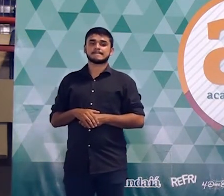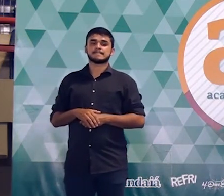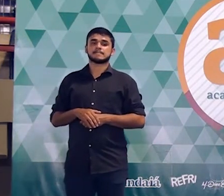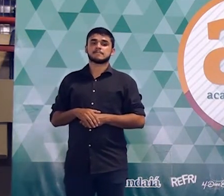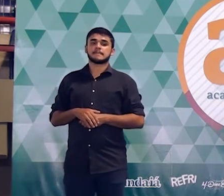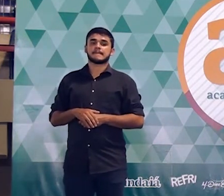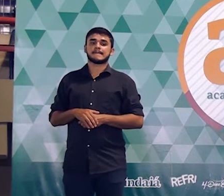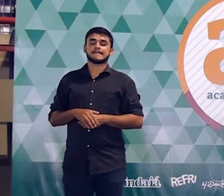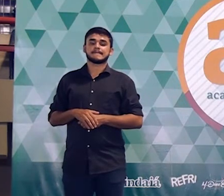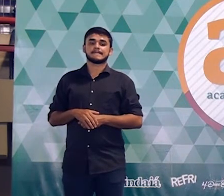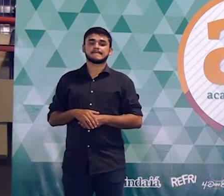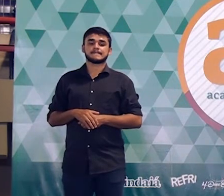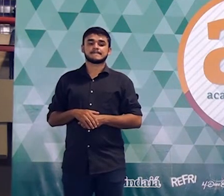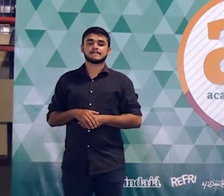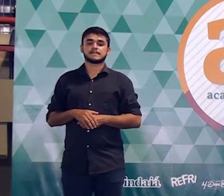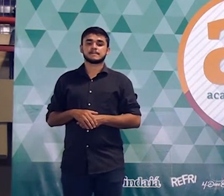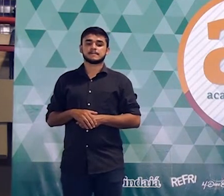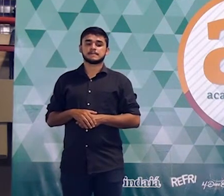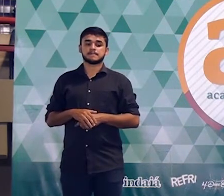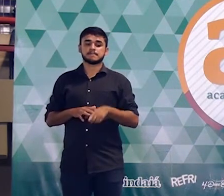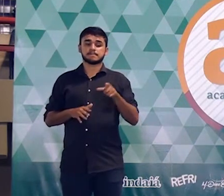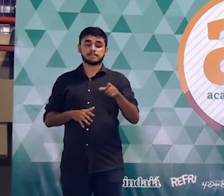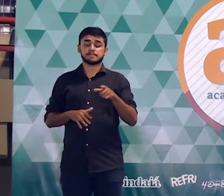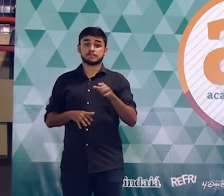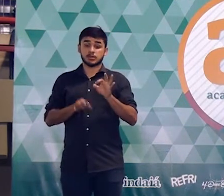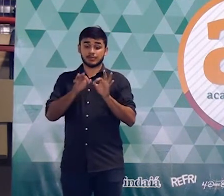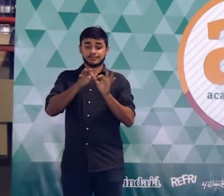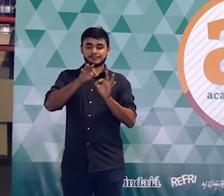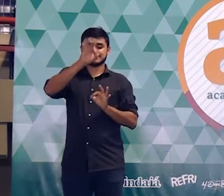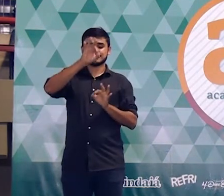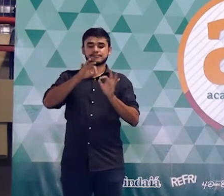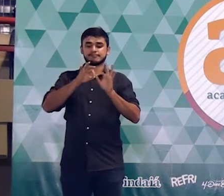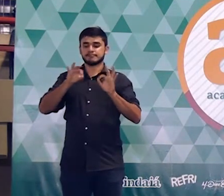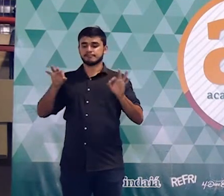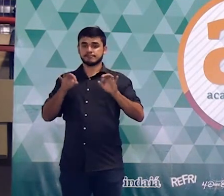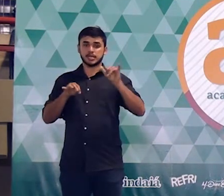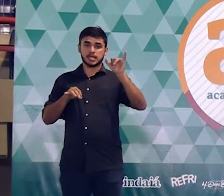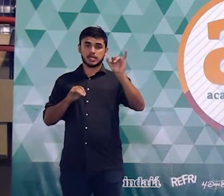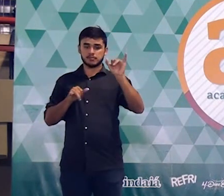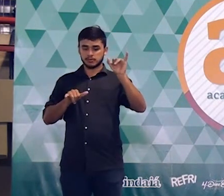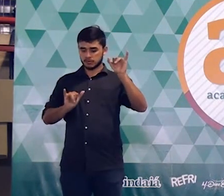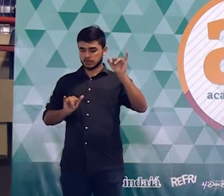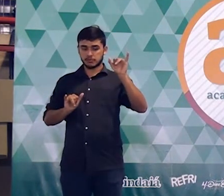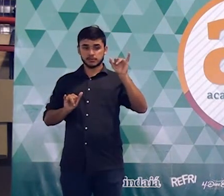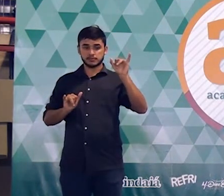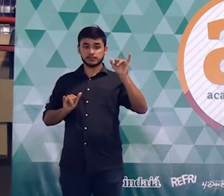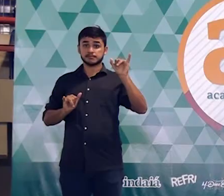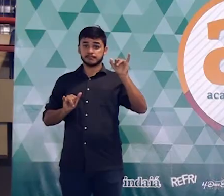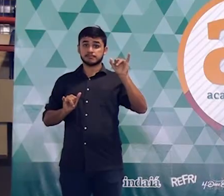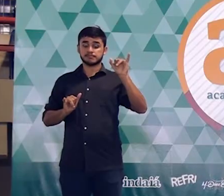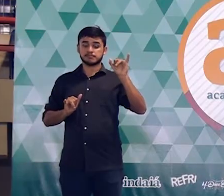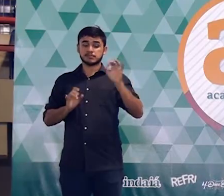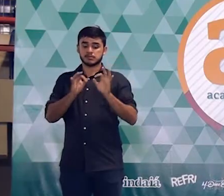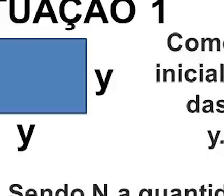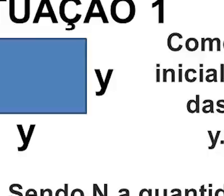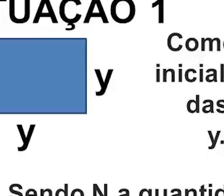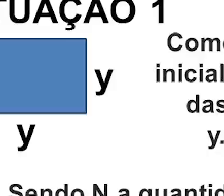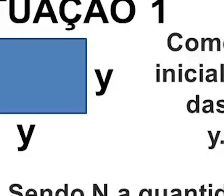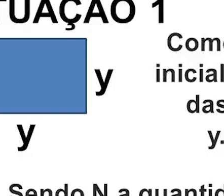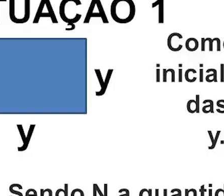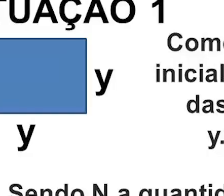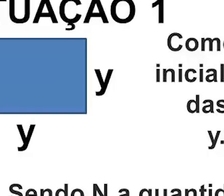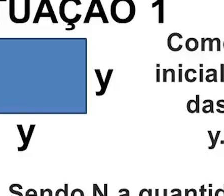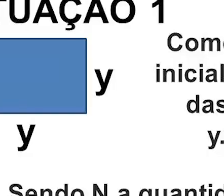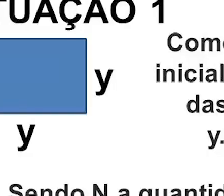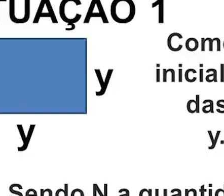é a situação que é exposta logo no início do texto. O é que enunciar da questão diz? Que tem uma placa, essa placa tem a forma de um quadrado,